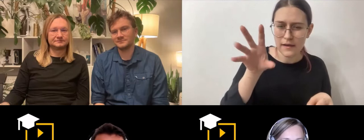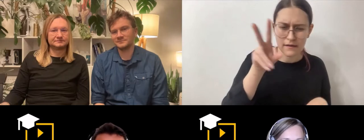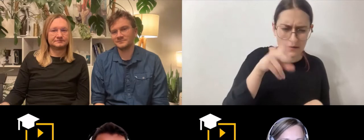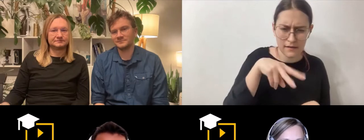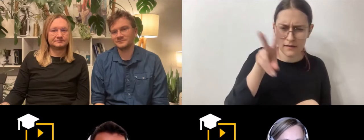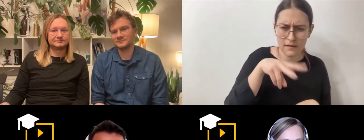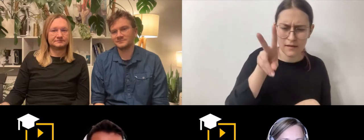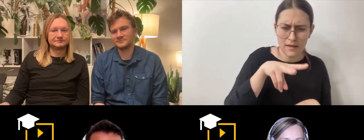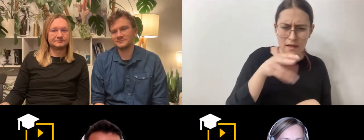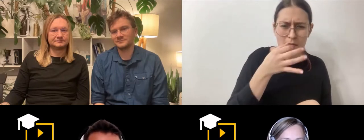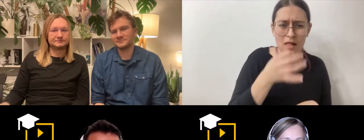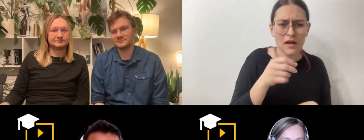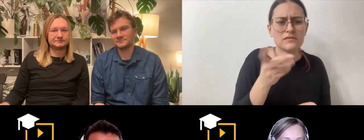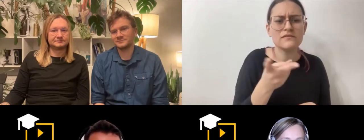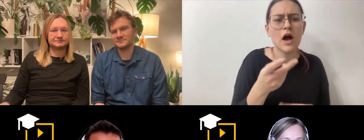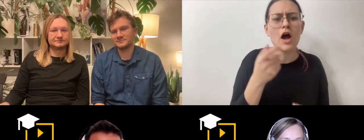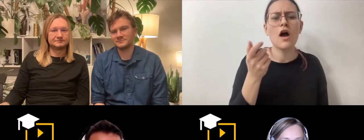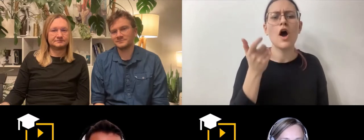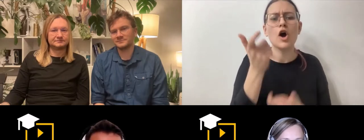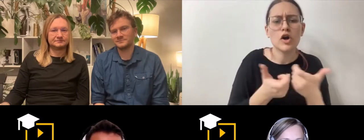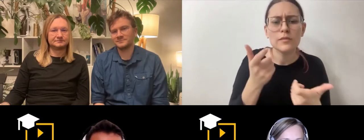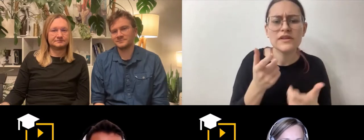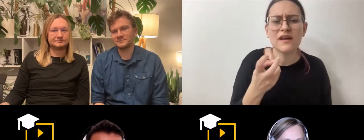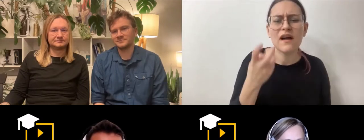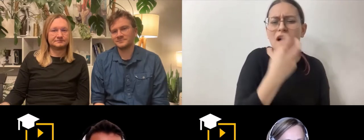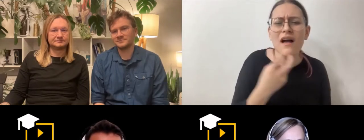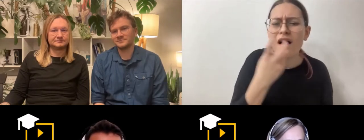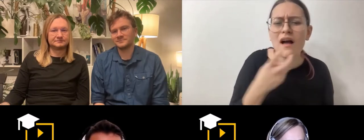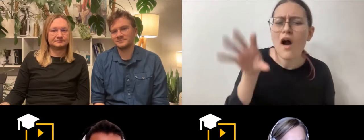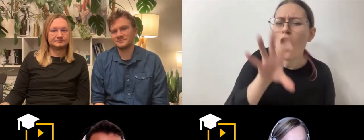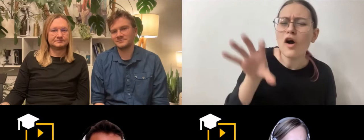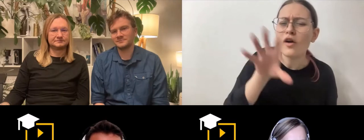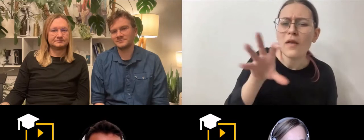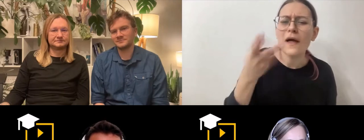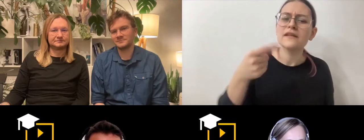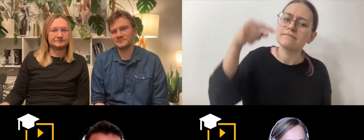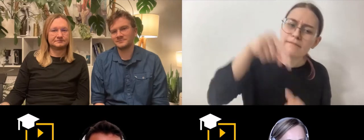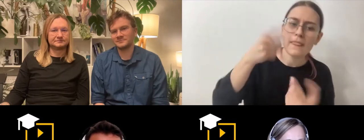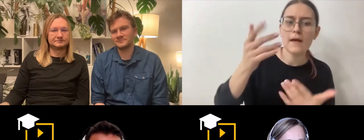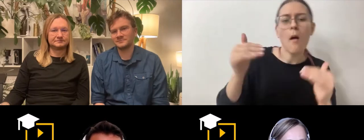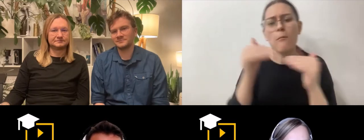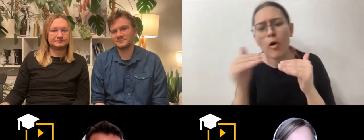compare what is in the subtitles with what you can hear? I suppose that's more for Bartek.